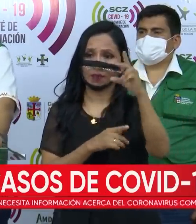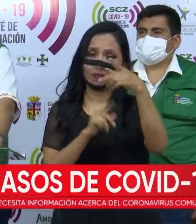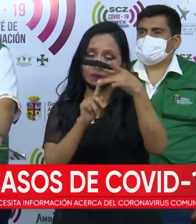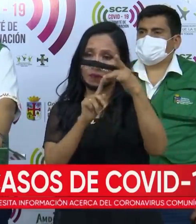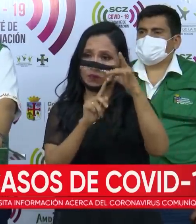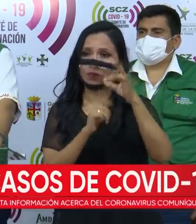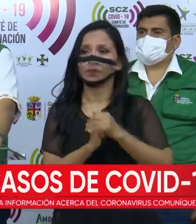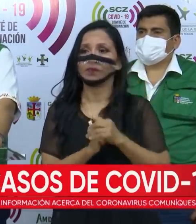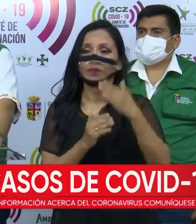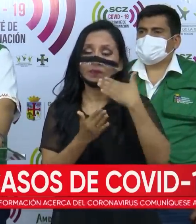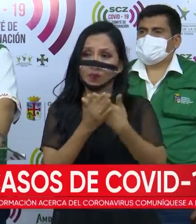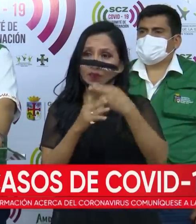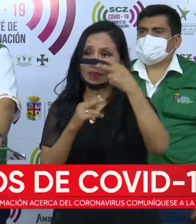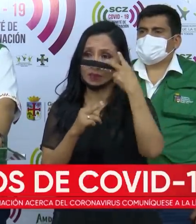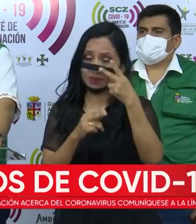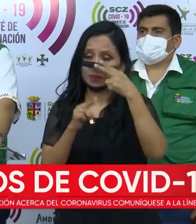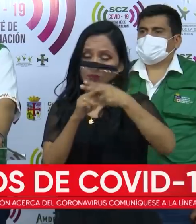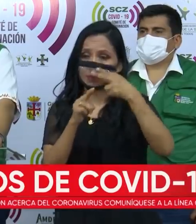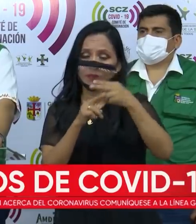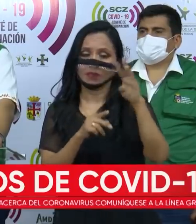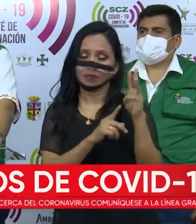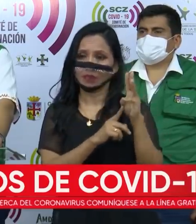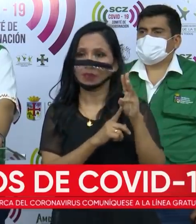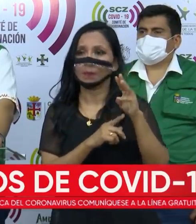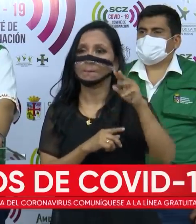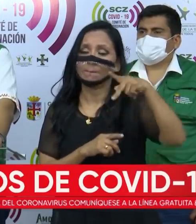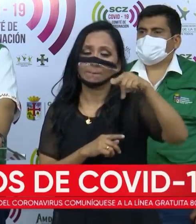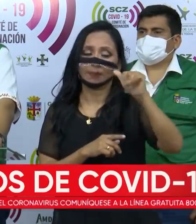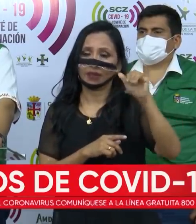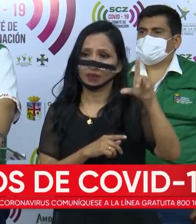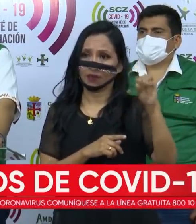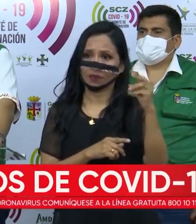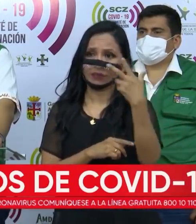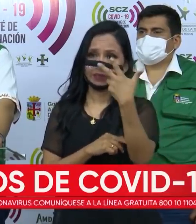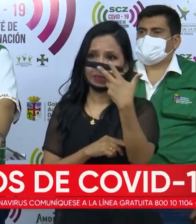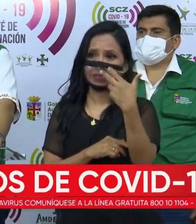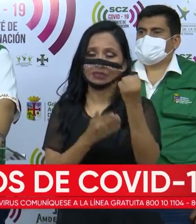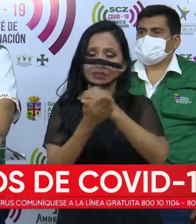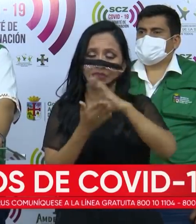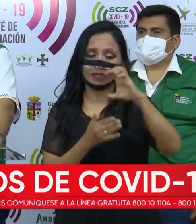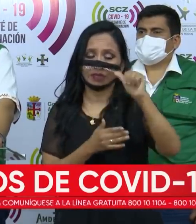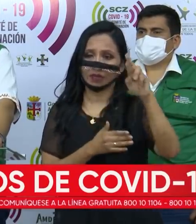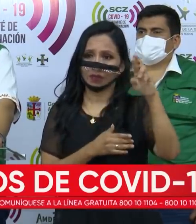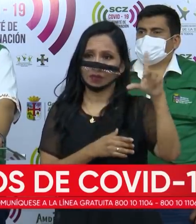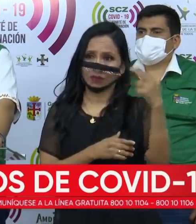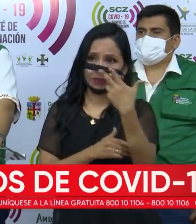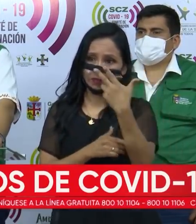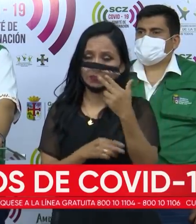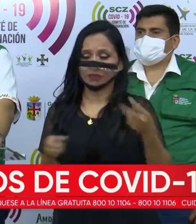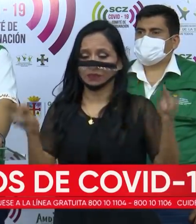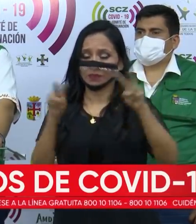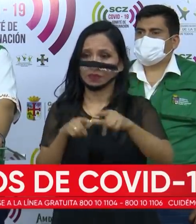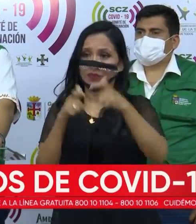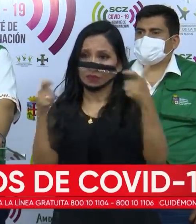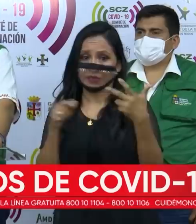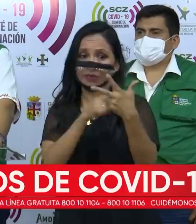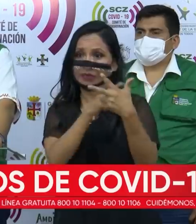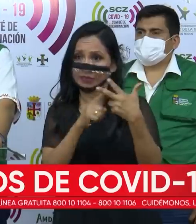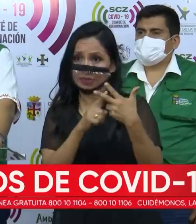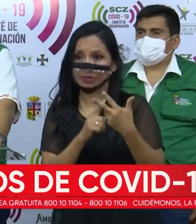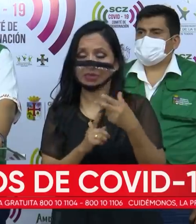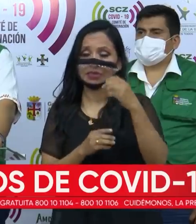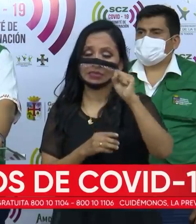Buenavista, 6. Pailón, 3. San Carlos, 3. Valle Grande, 3 casos.